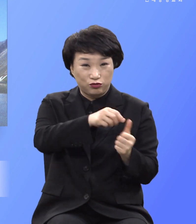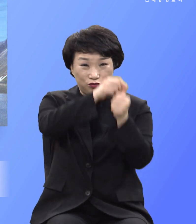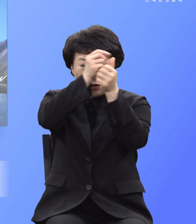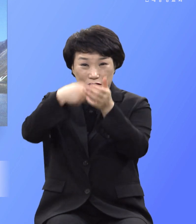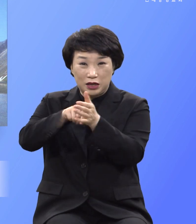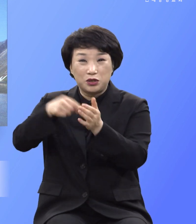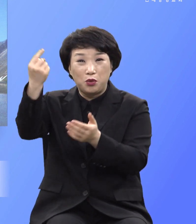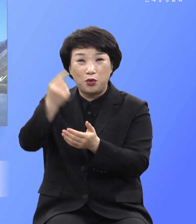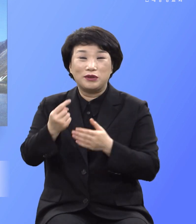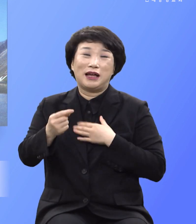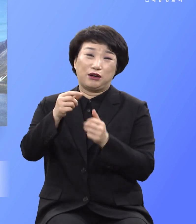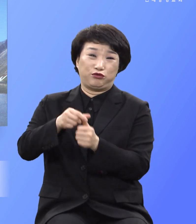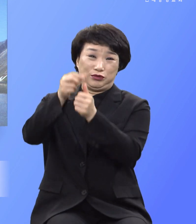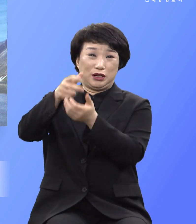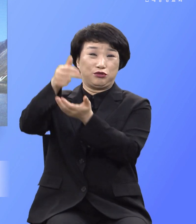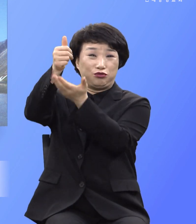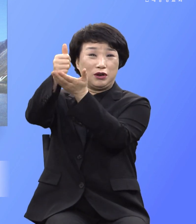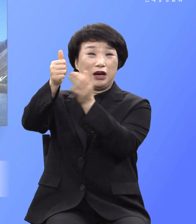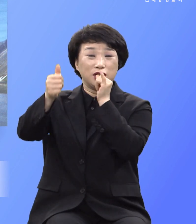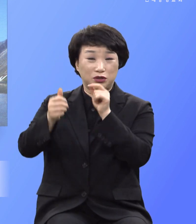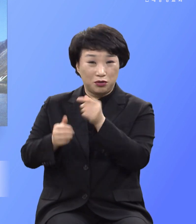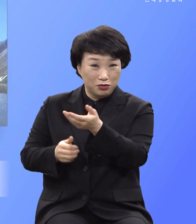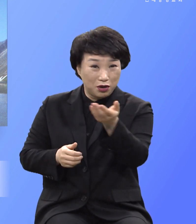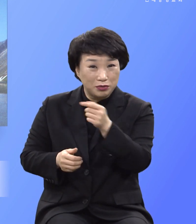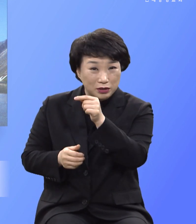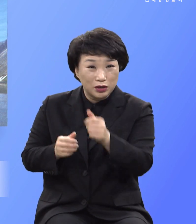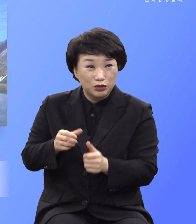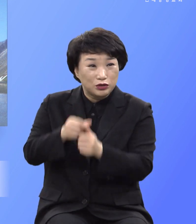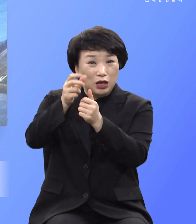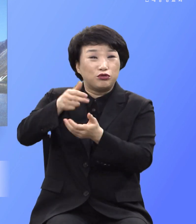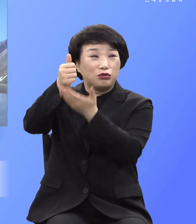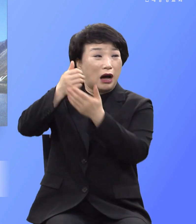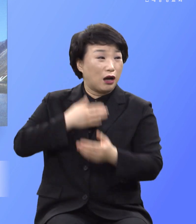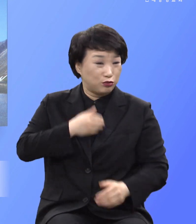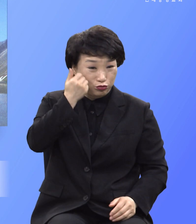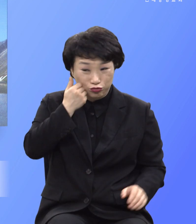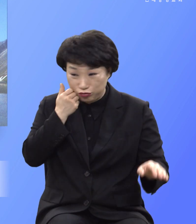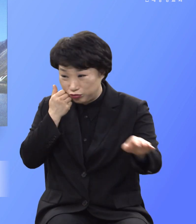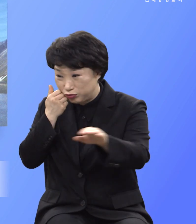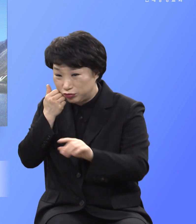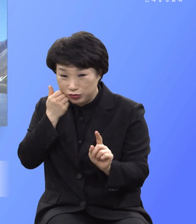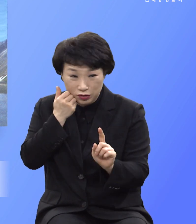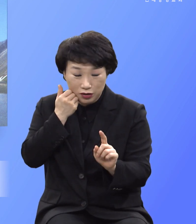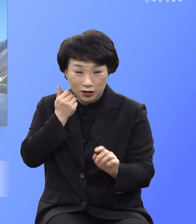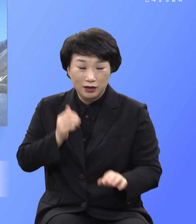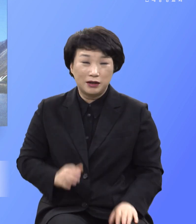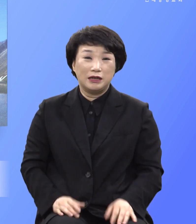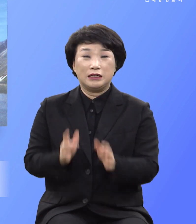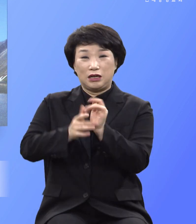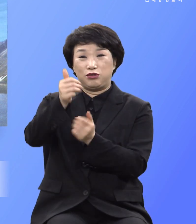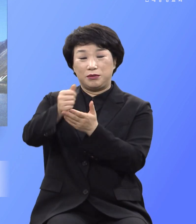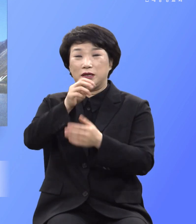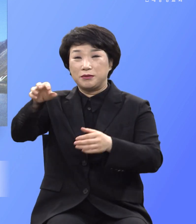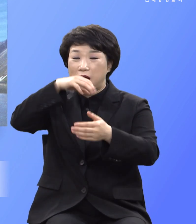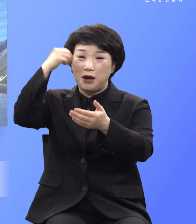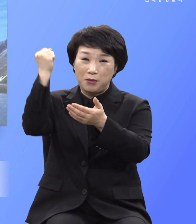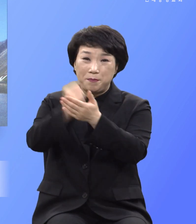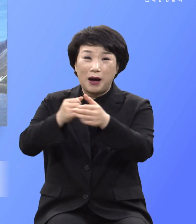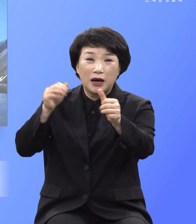이 사정을 누가 하느냐 그 말입니다 그가 찔림은 우리의 허물을 인하미요